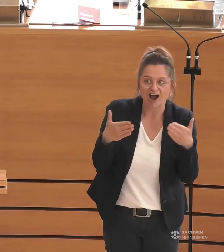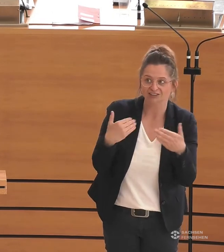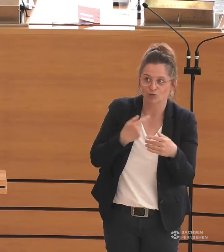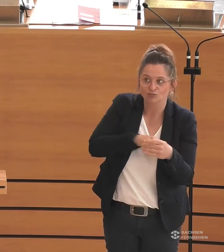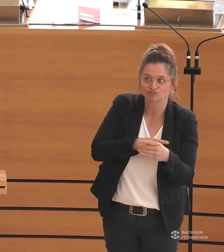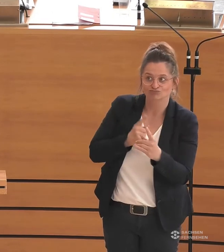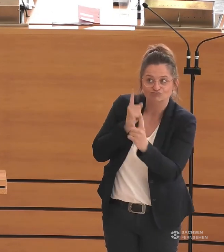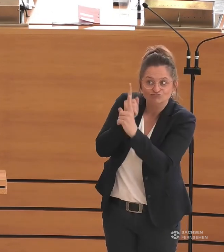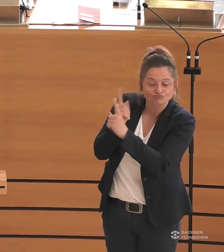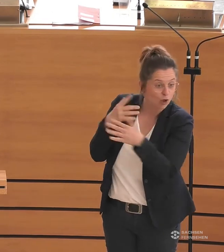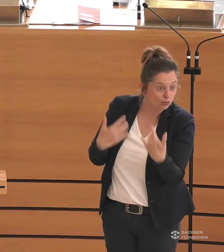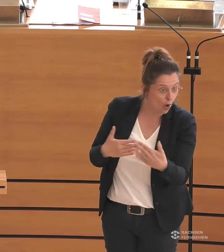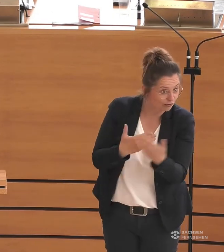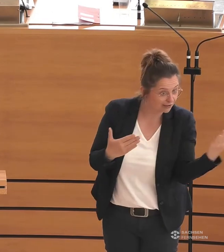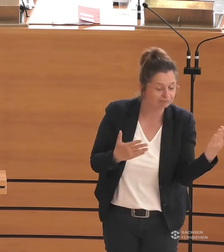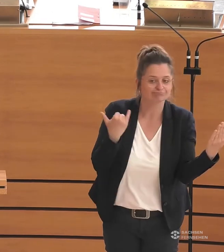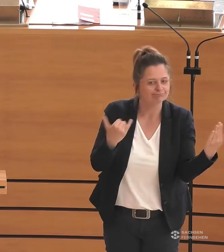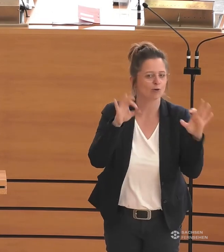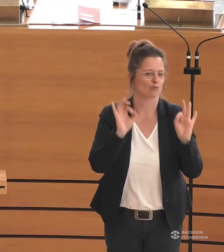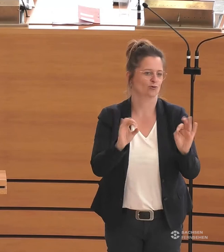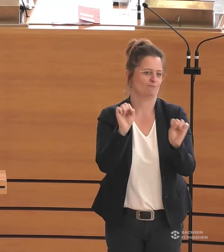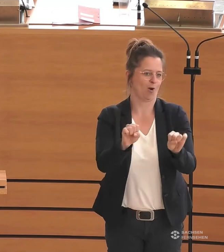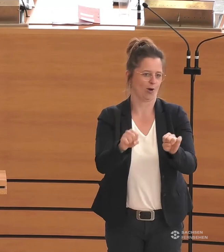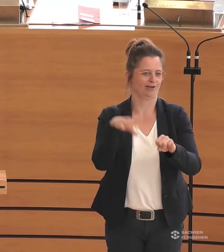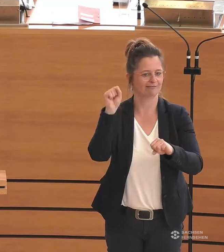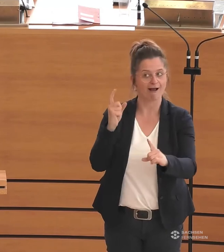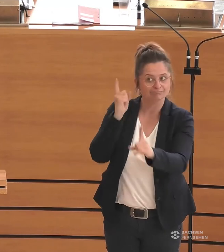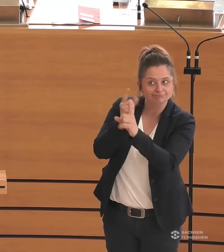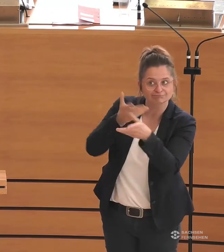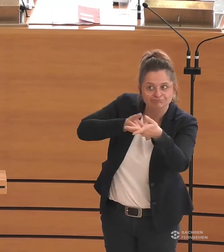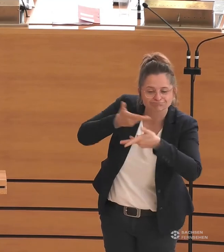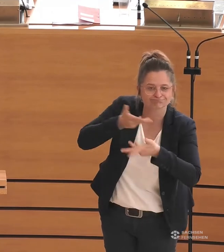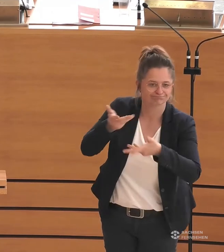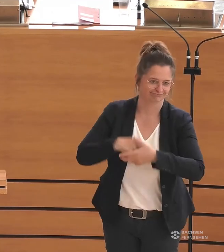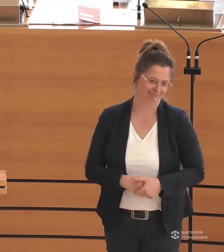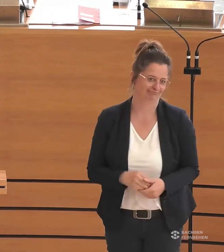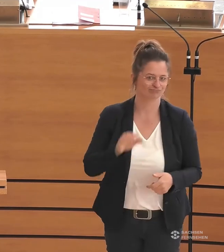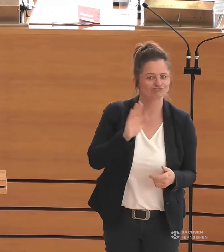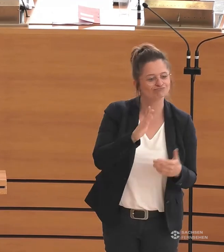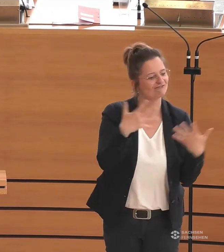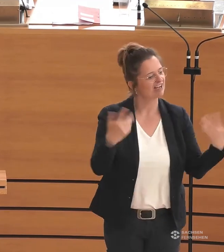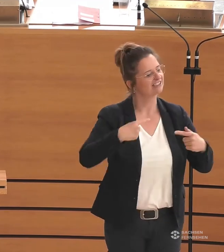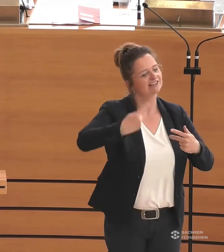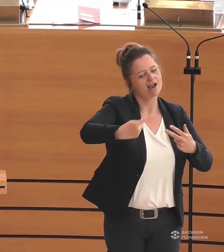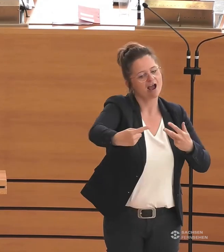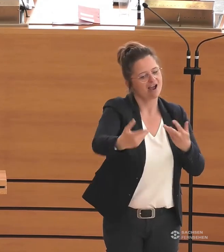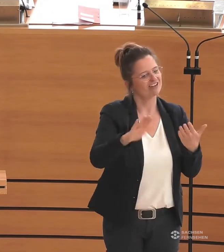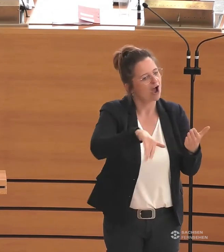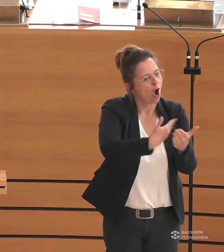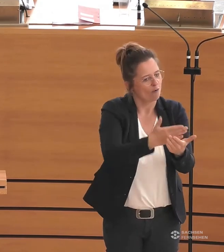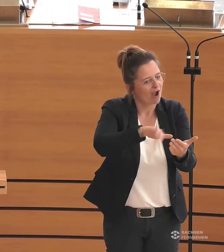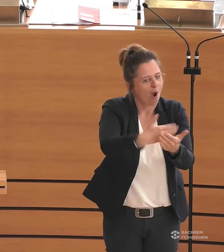Gespräch zu kommen, glaube ich, ist das eine sehr gute Idee, auch miteinander darüber zu kommunizieren, was die Aufgaben der kommenden Jahre sein können.